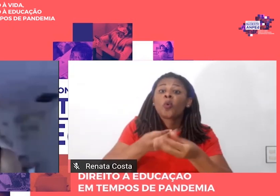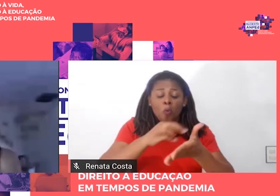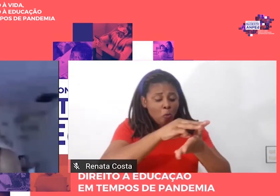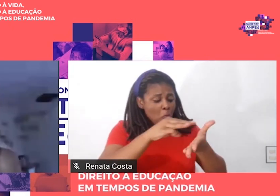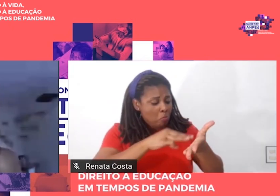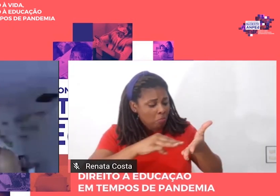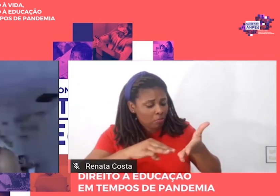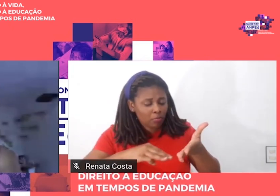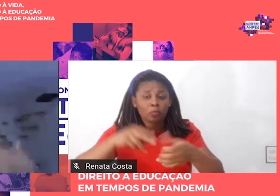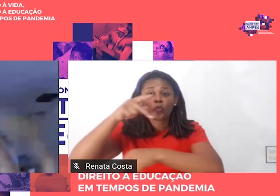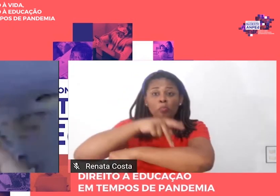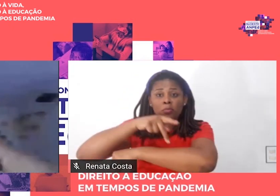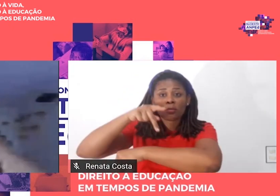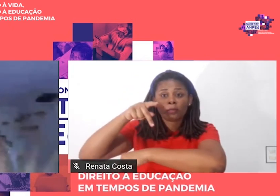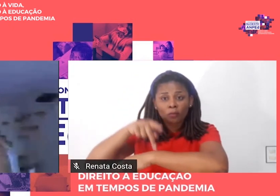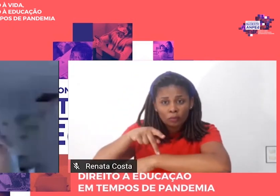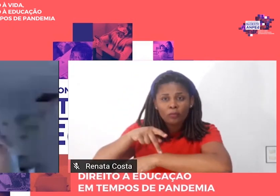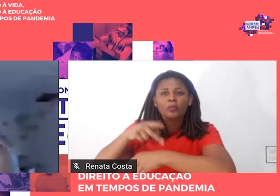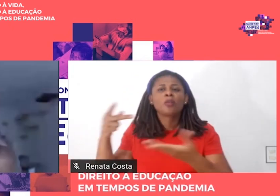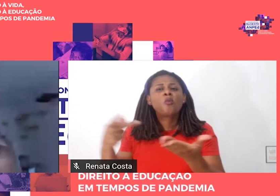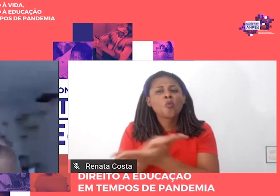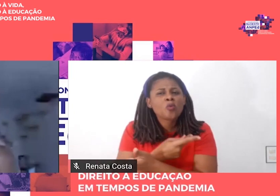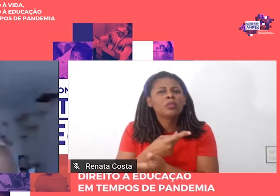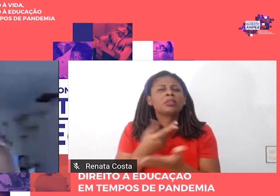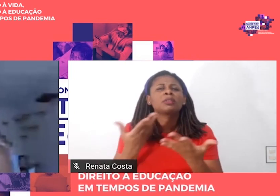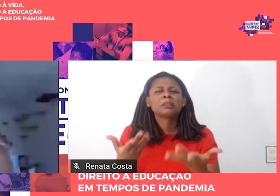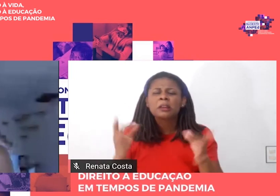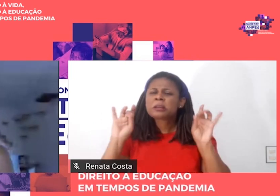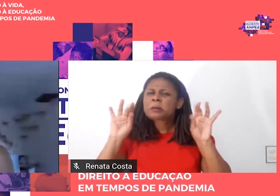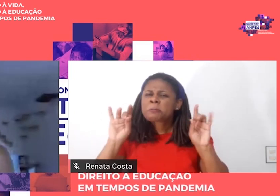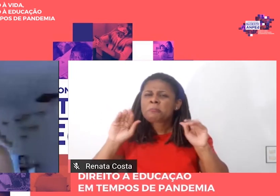especialmente de forma recente.